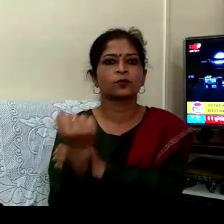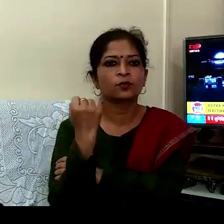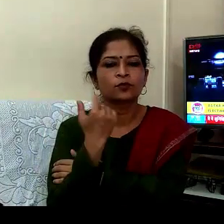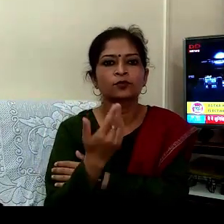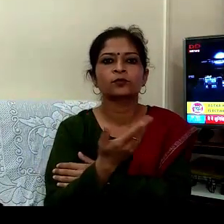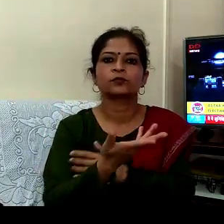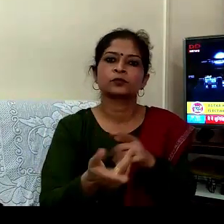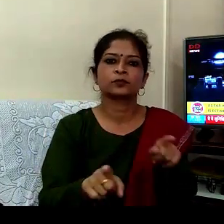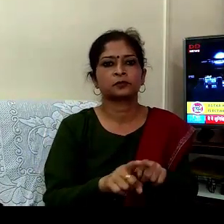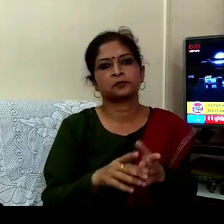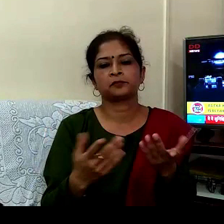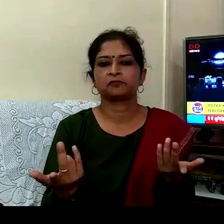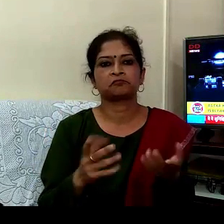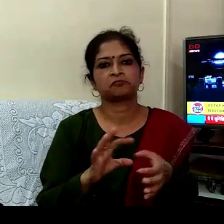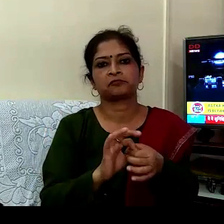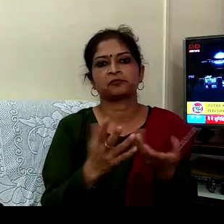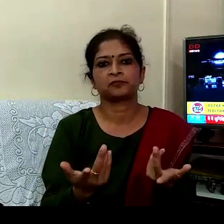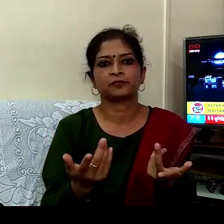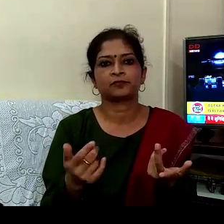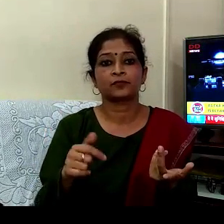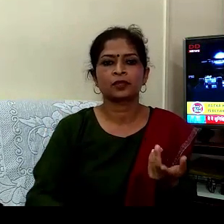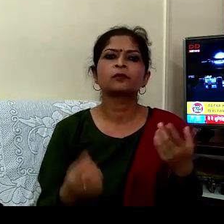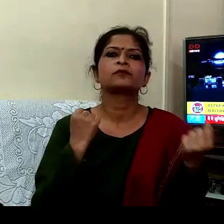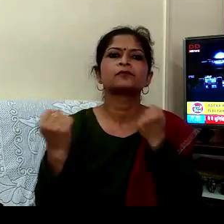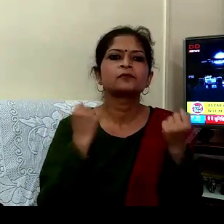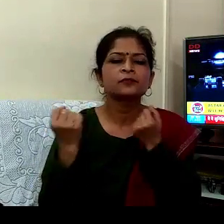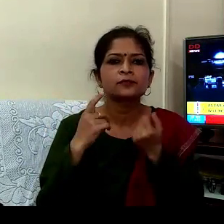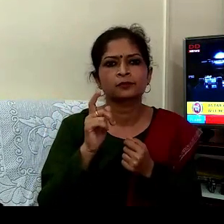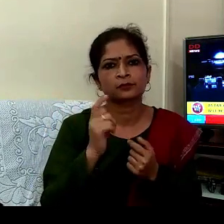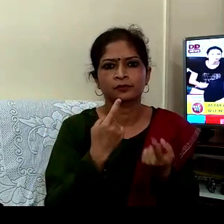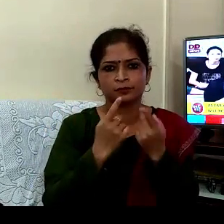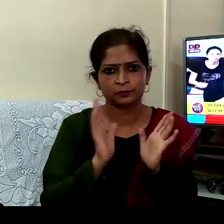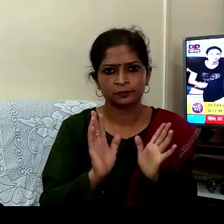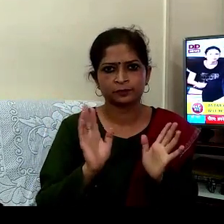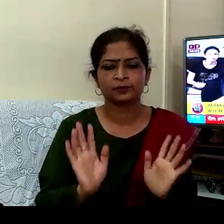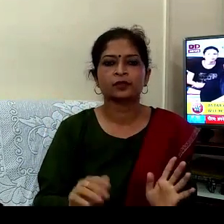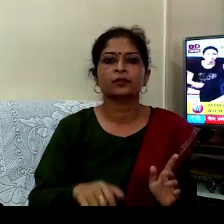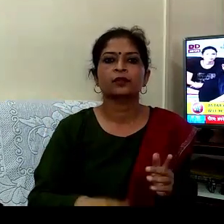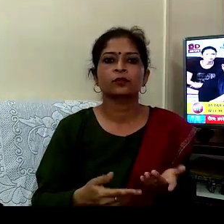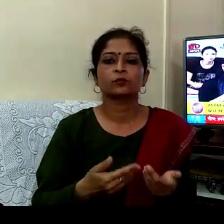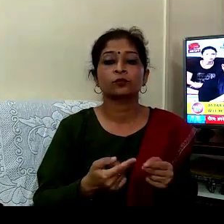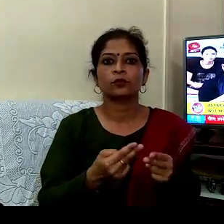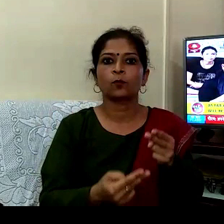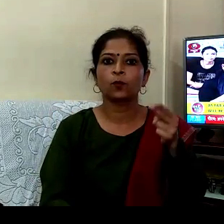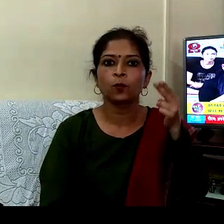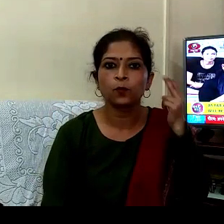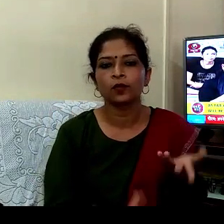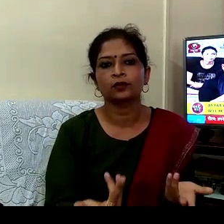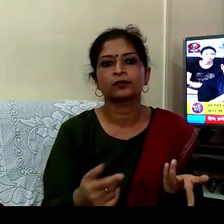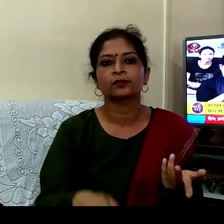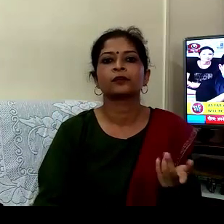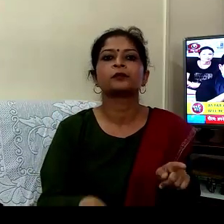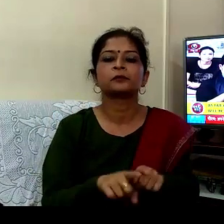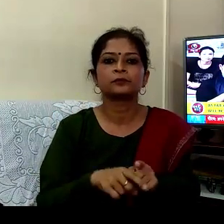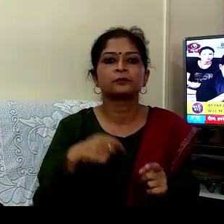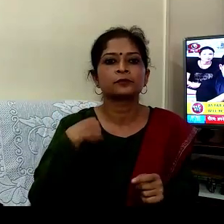بھکتی کے بیچ کا وشہ ہے جہاں تک فٹنیس کی بات ہے مجھے لگتا ہے کہ بات لمبی ہو جائے گی تو میں